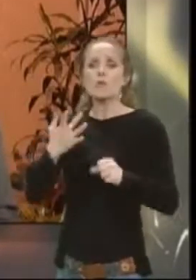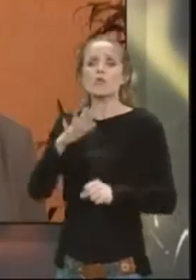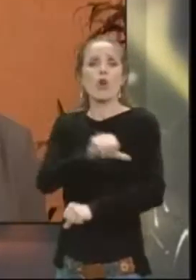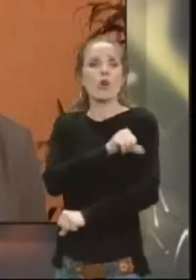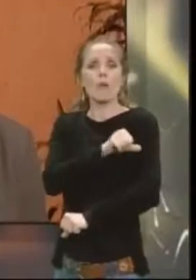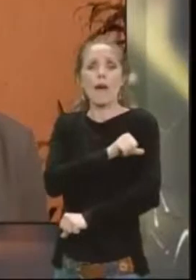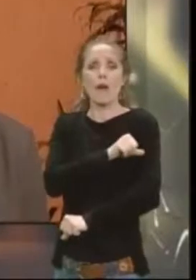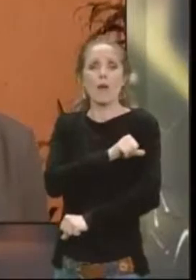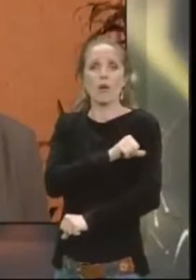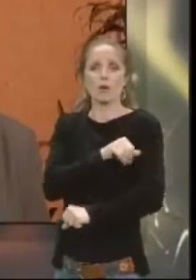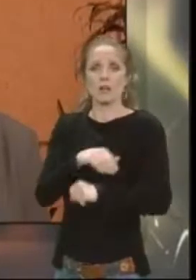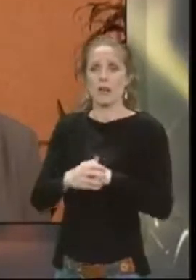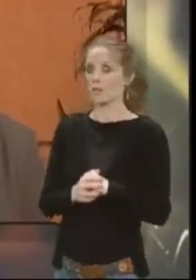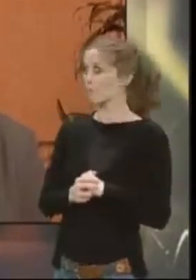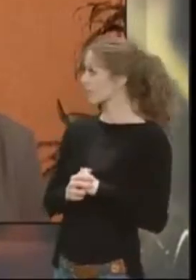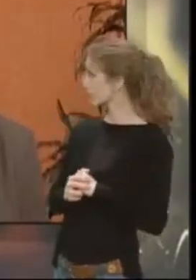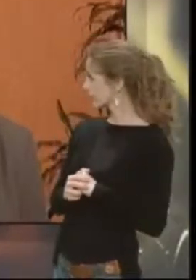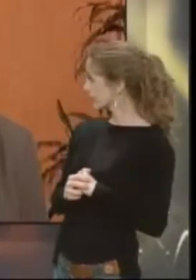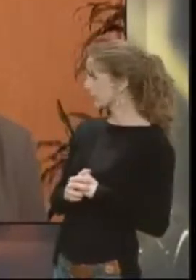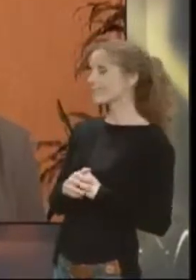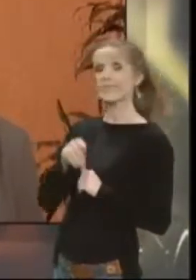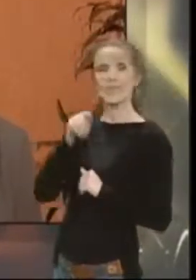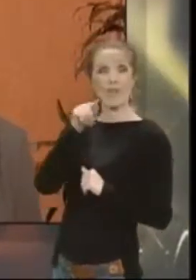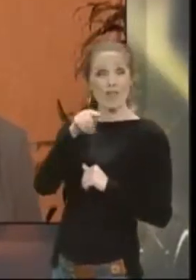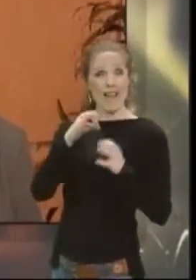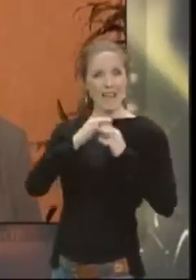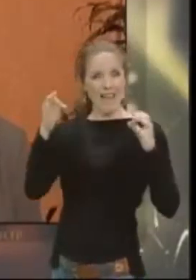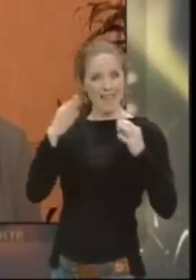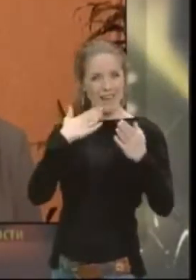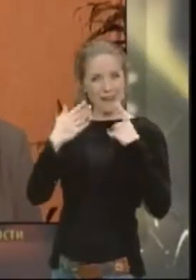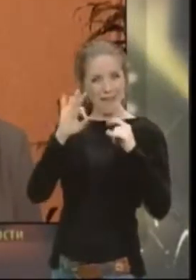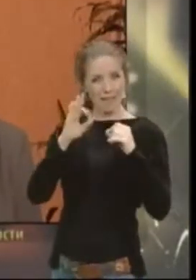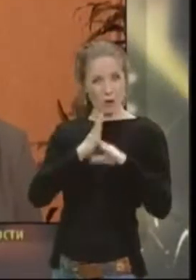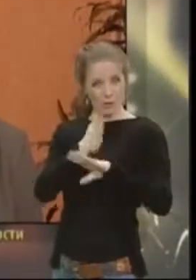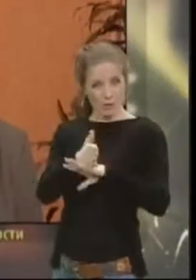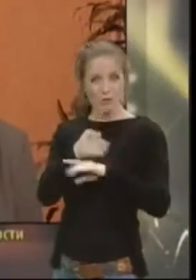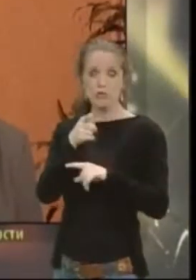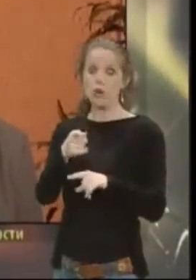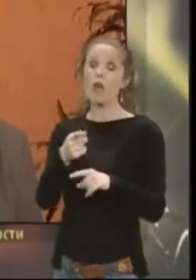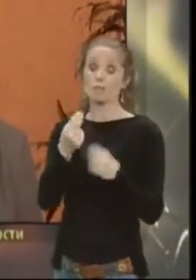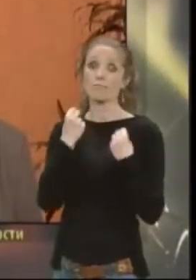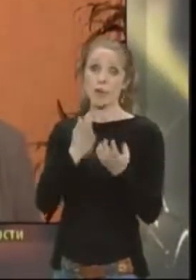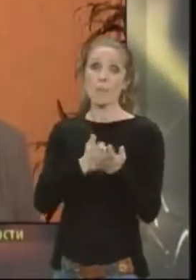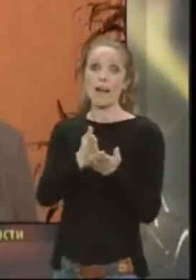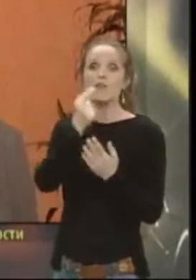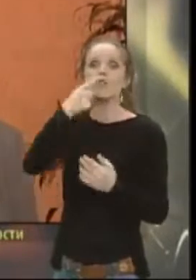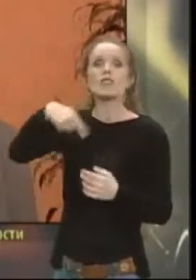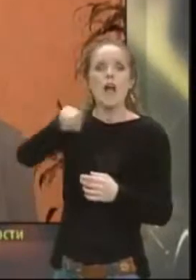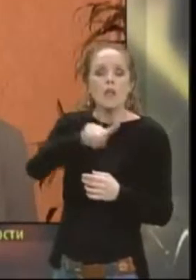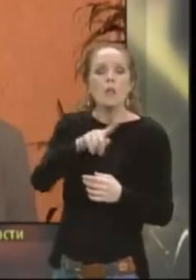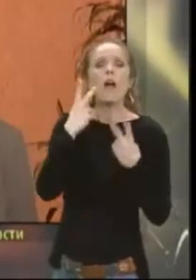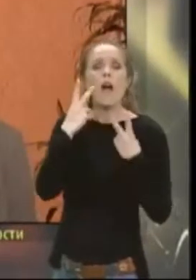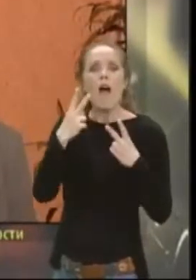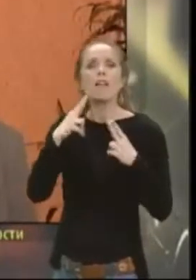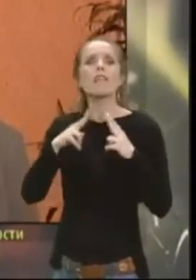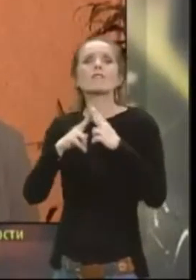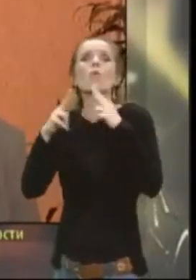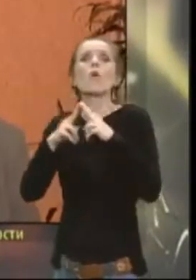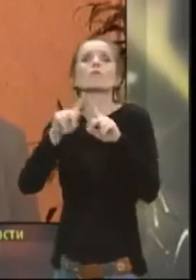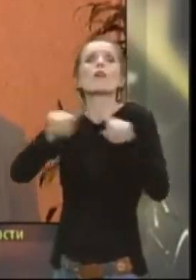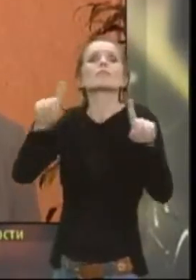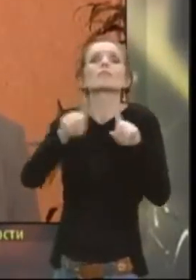godina. Ova javna debata o pristupačnosti je svakako najbolji način da se ljudi upoznaju sa različitim vidovima